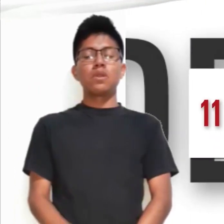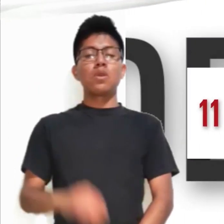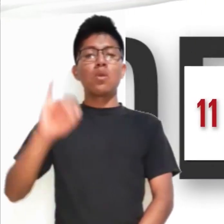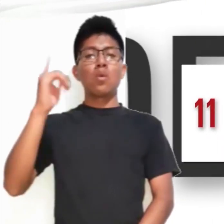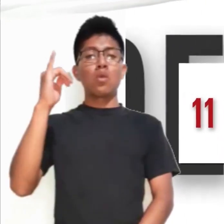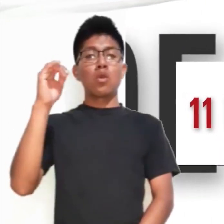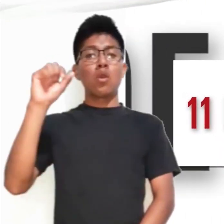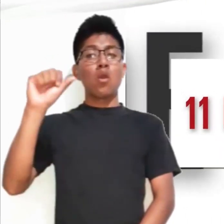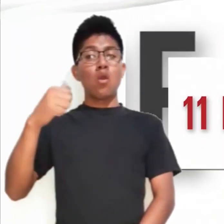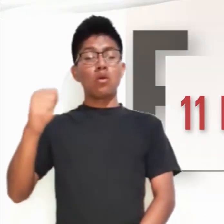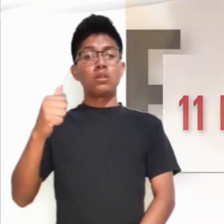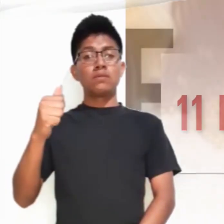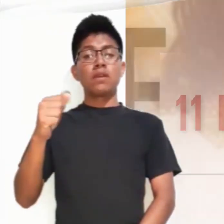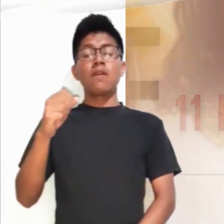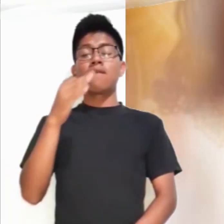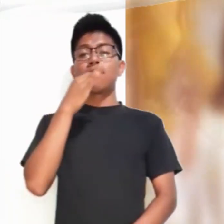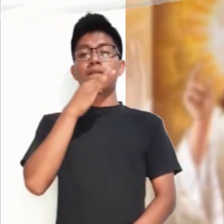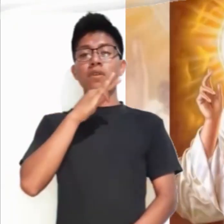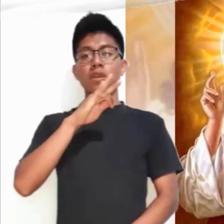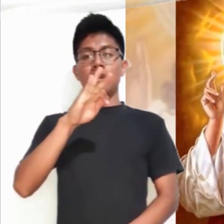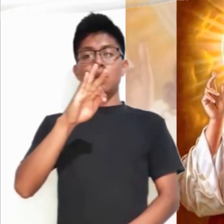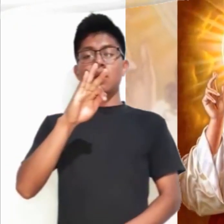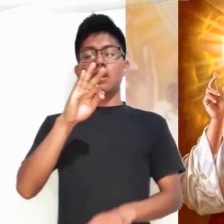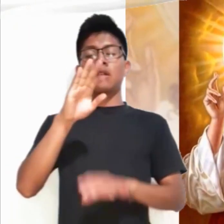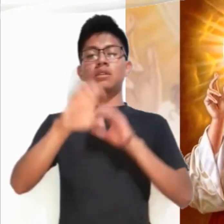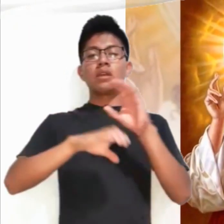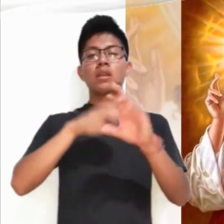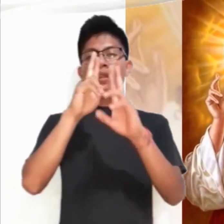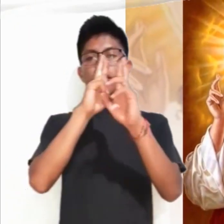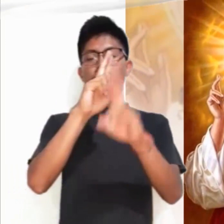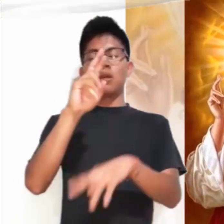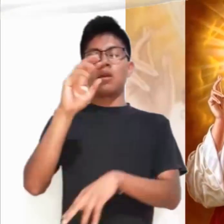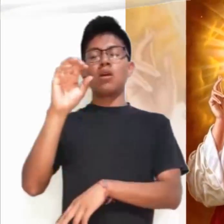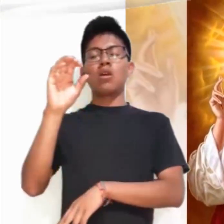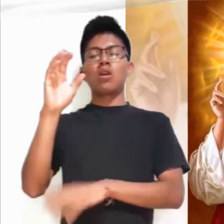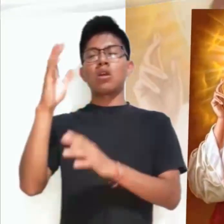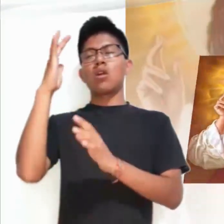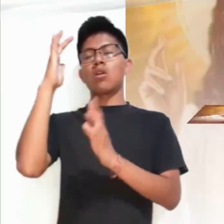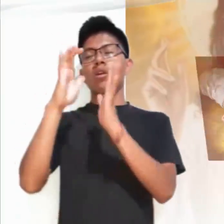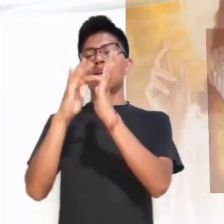11 de Junio, Solemnidad del Sagrado Corazón de Jesús